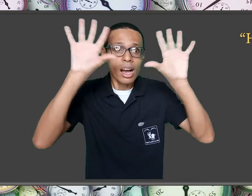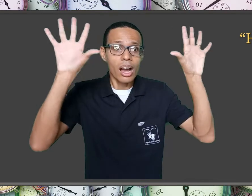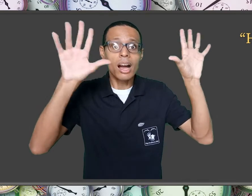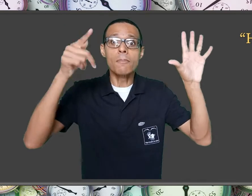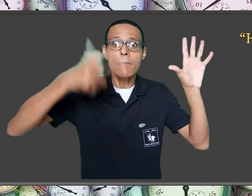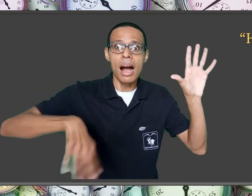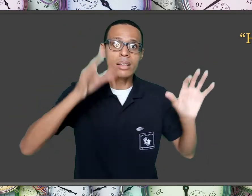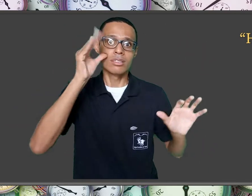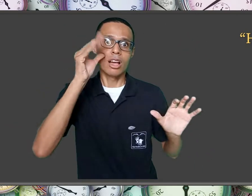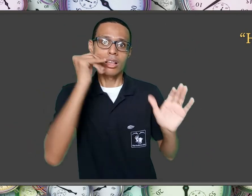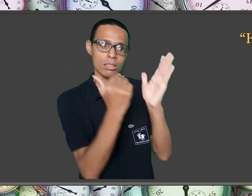Libras.